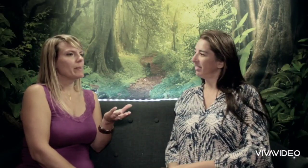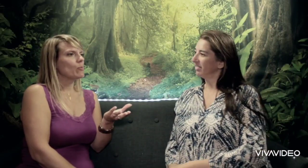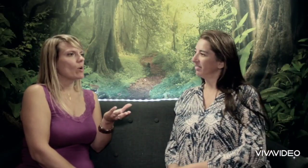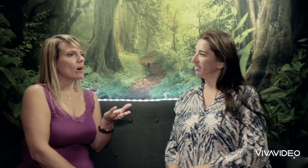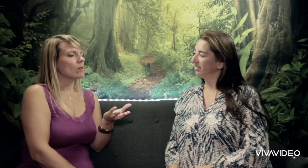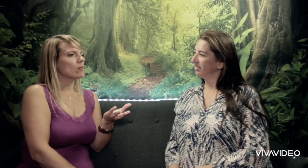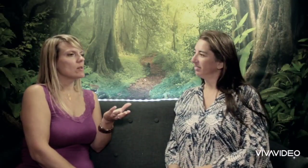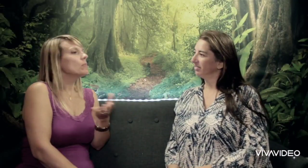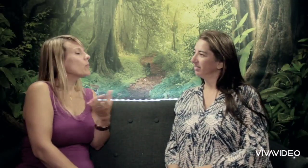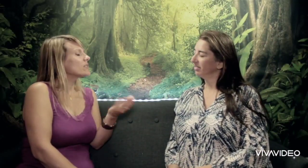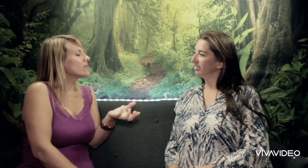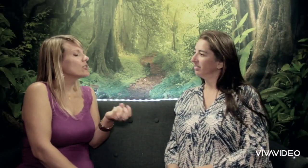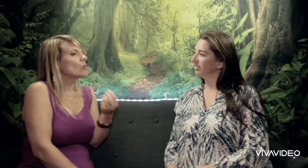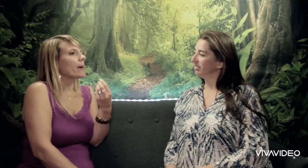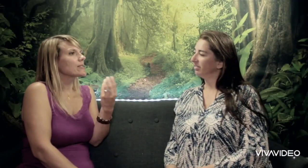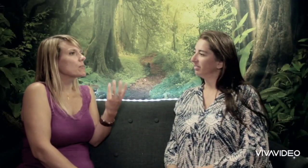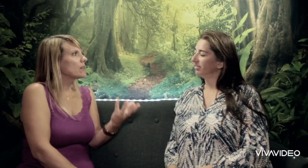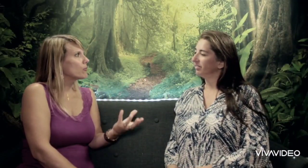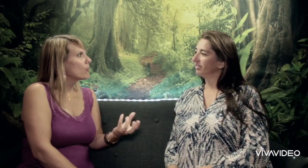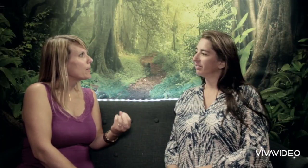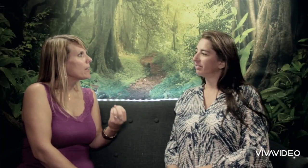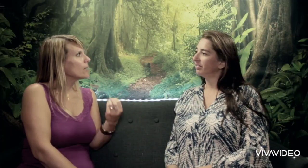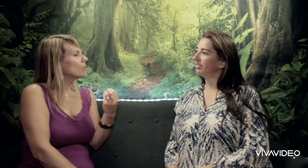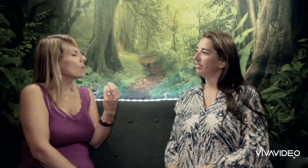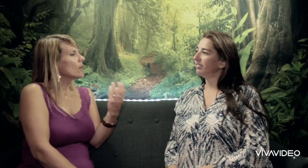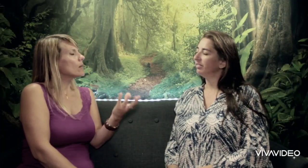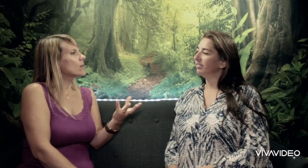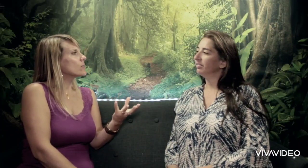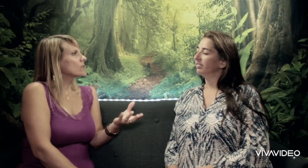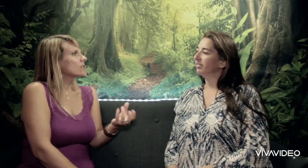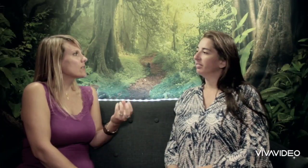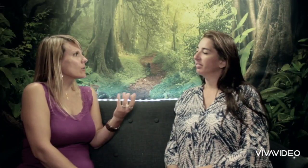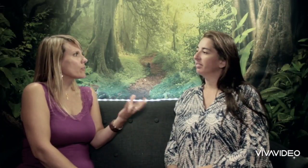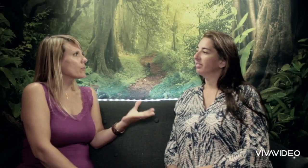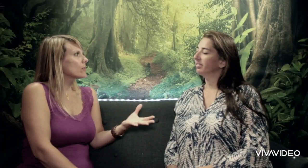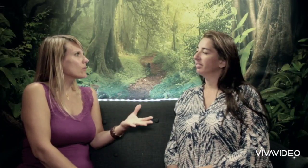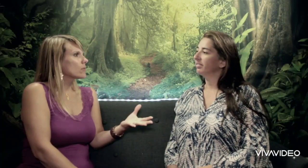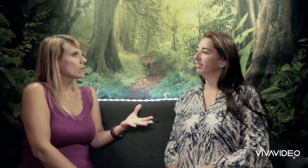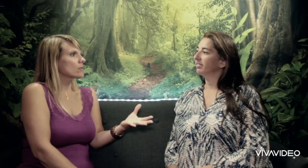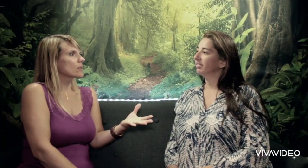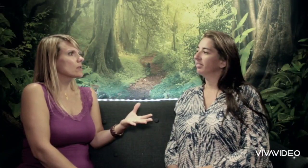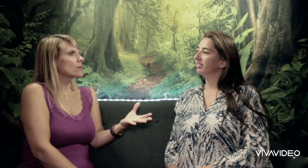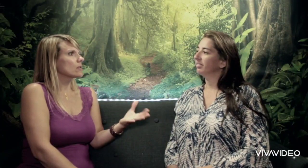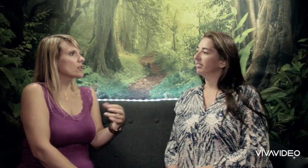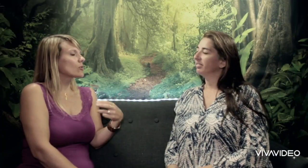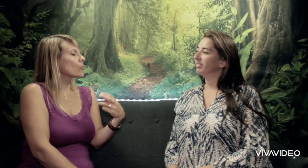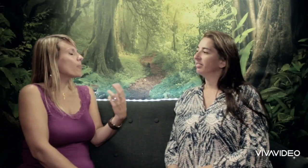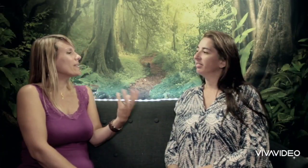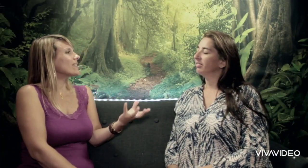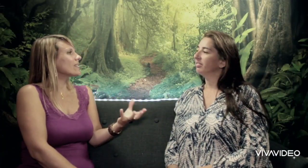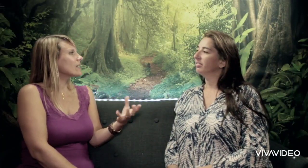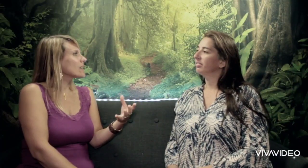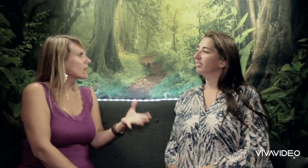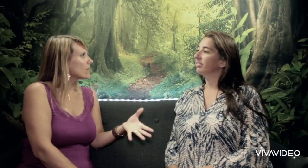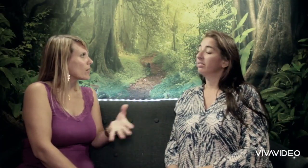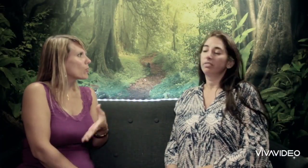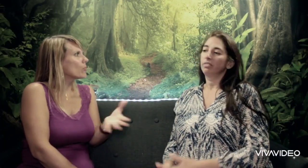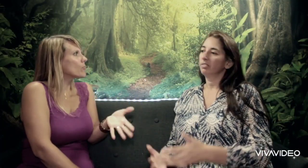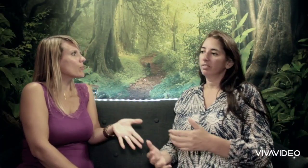mémoires visuelles, par exemple, développées. Donc, si c'est un enfant qui ne trouve pas d'intérêt, on peut